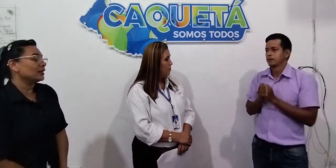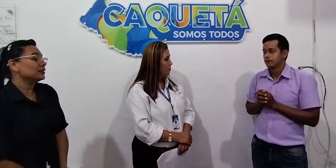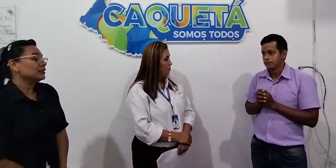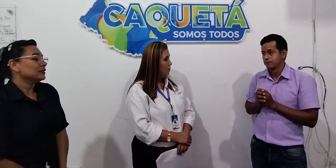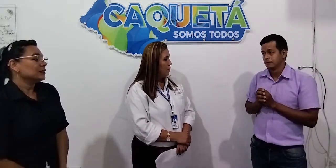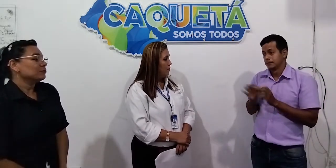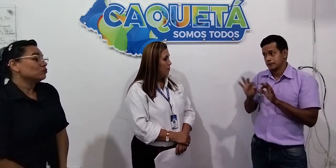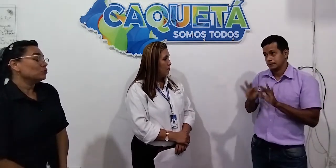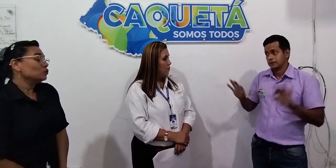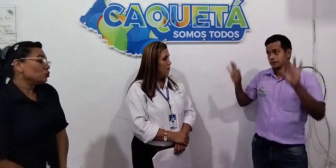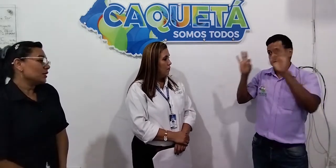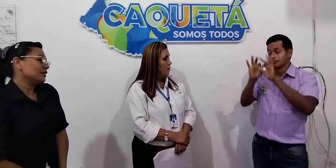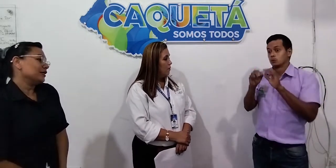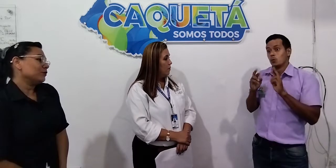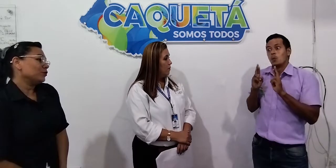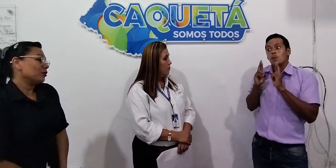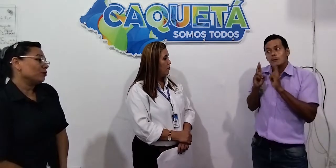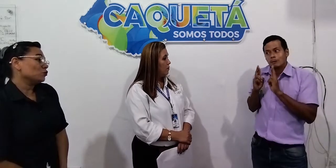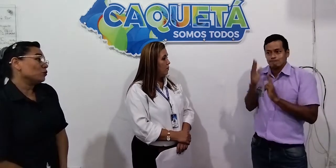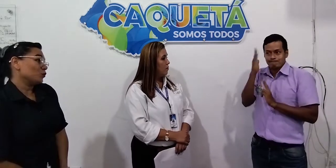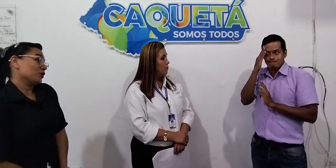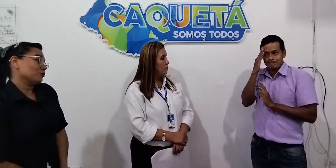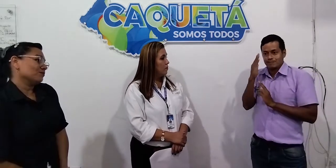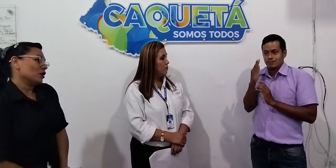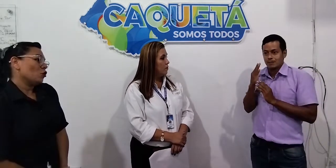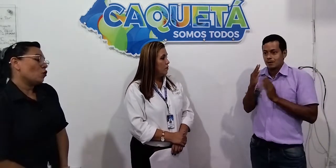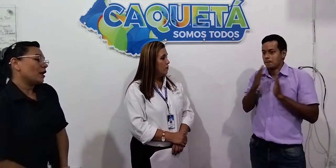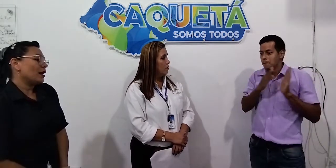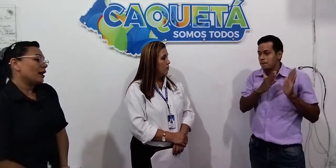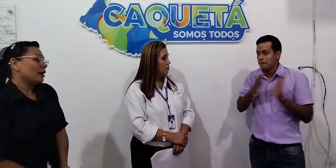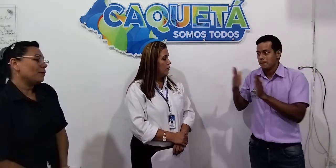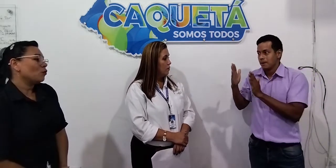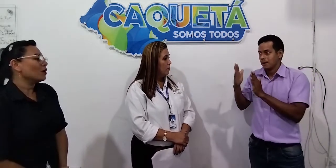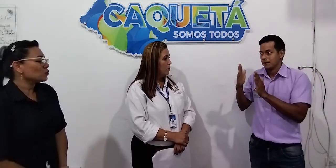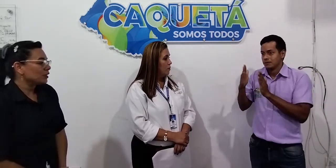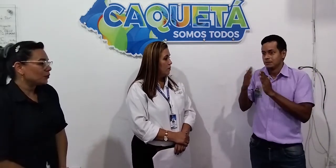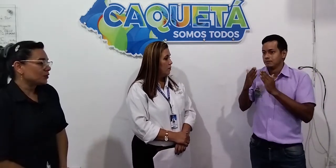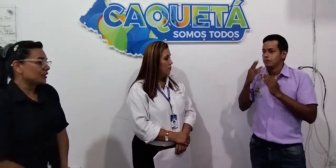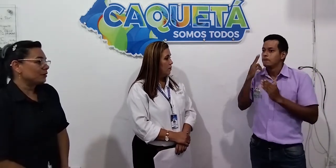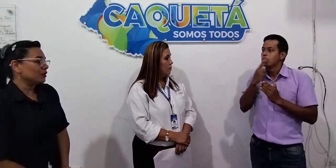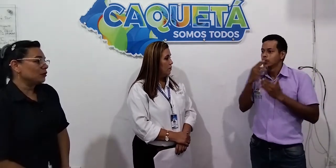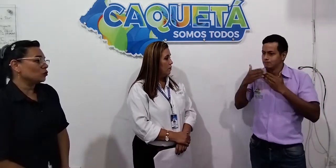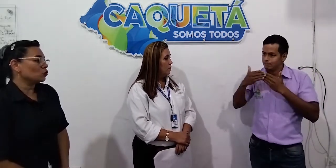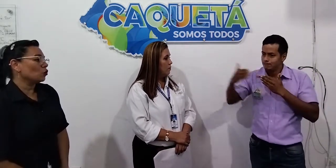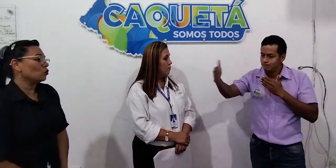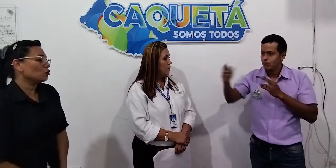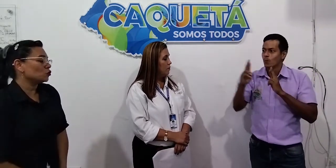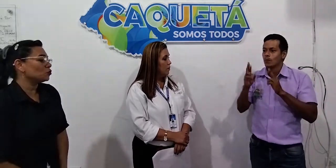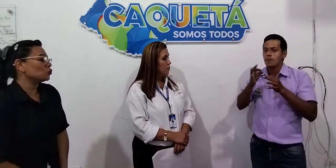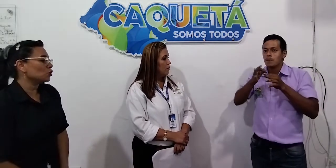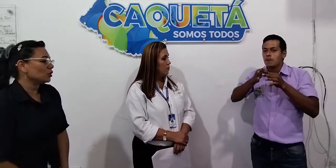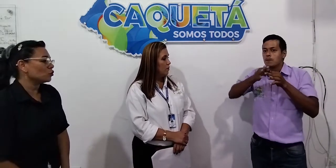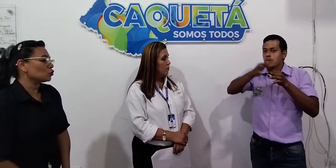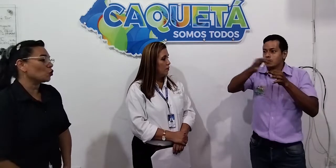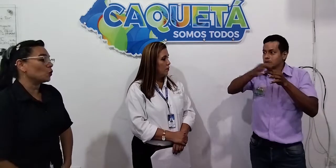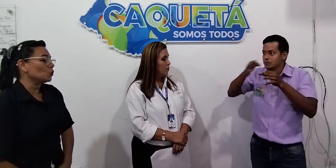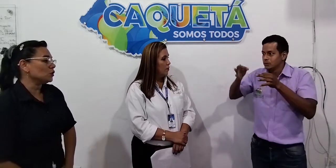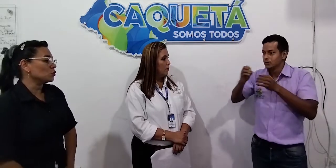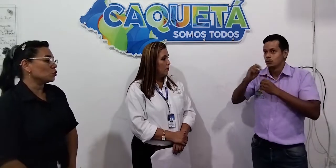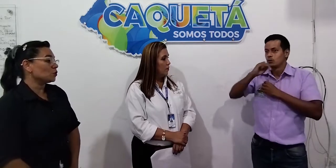mucha alegría porque vemos el proceso. Ojalá podamos seguir por ese camino, todos los proyectos, los compromisos, los